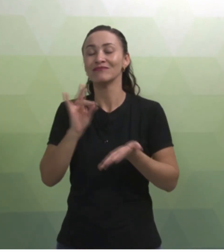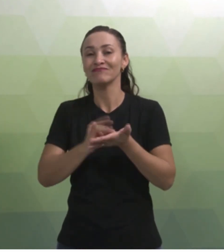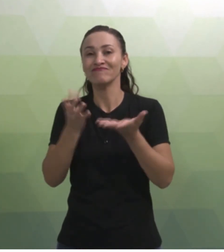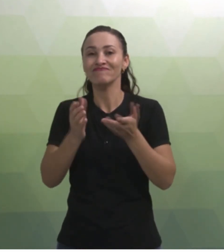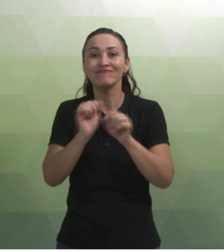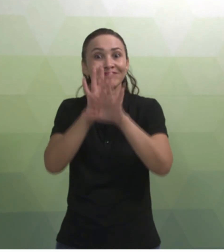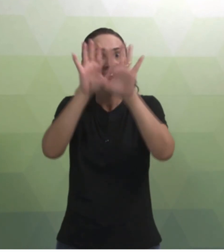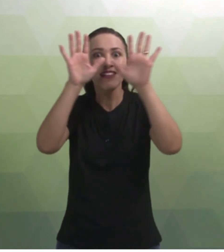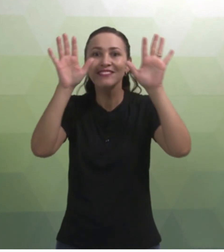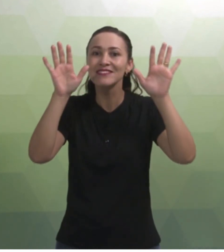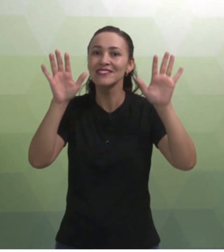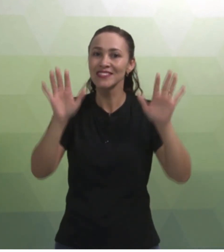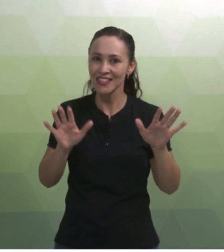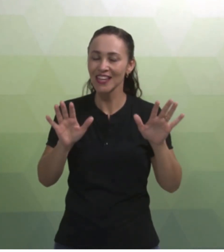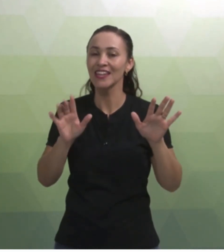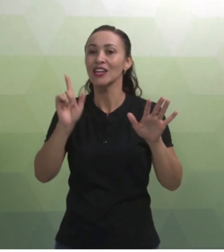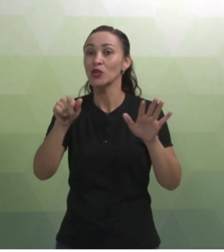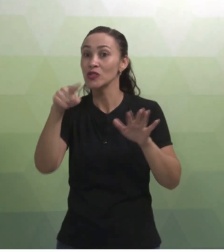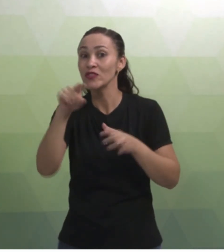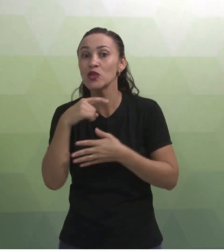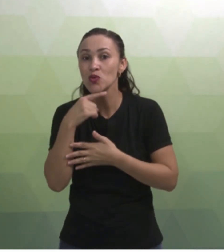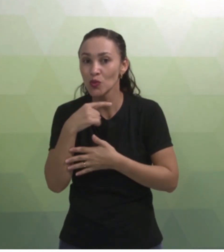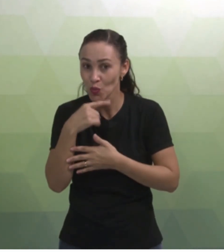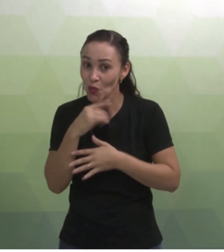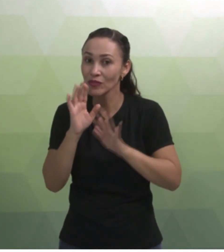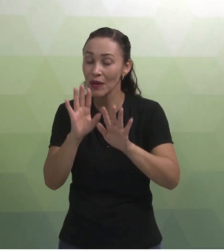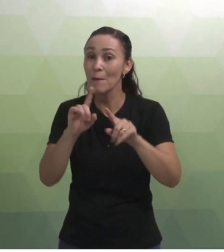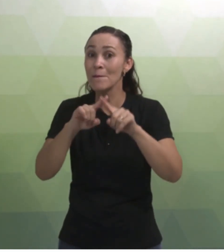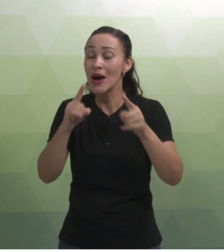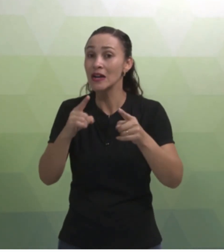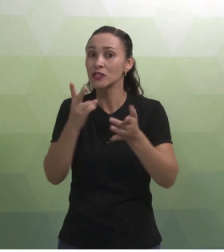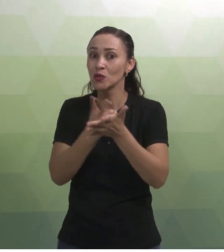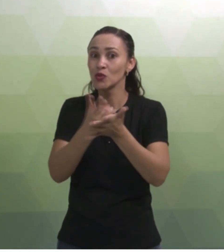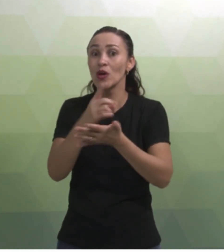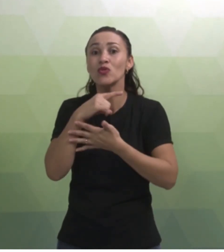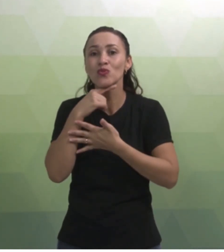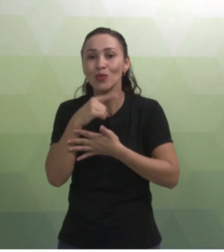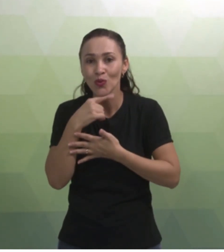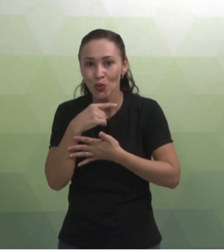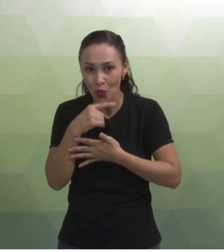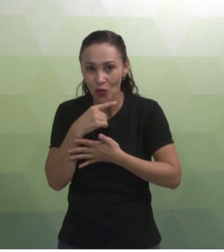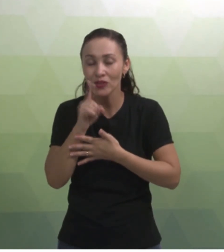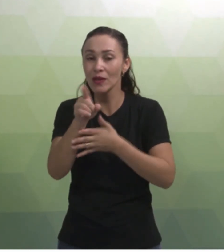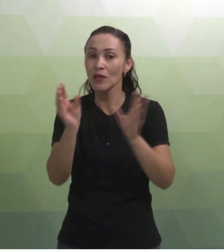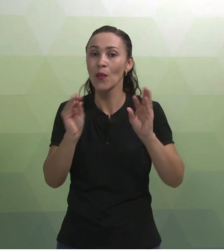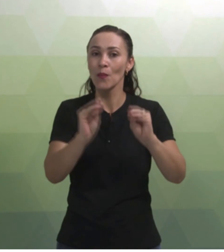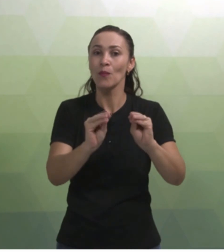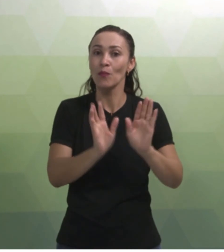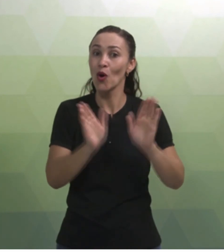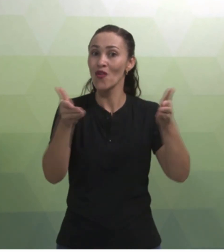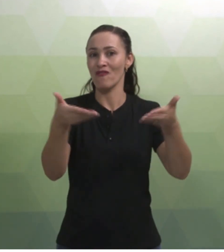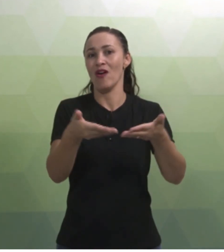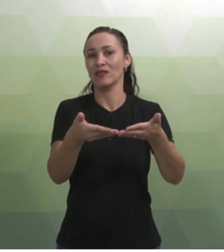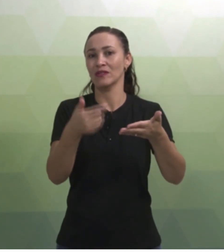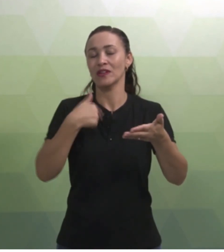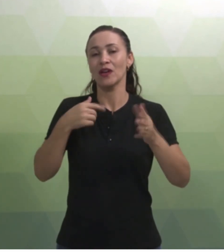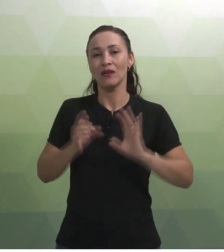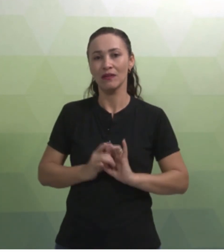Espero que tenha esclarecido a vocês se tiverem alguma dúvida. Caso alguma dúvida não for esclarecida, postem no fórum que estou à